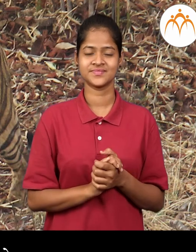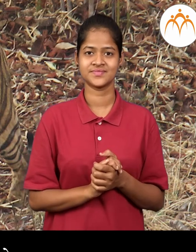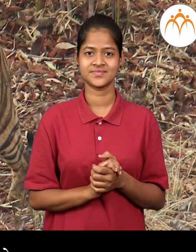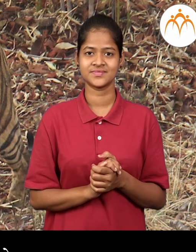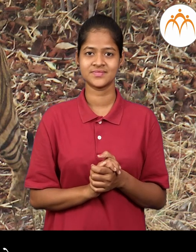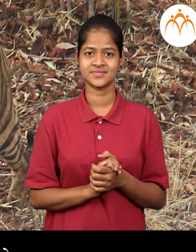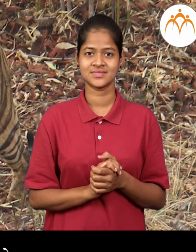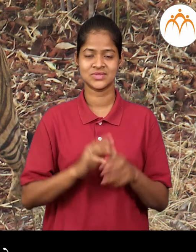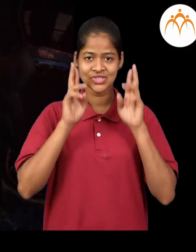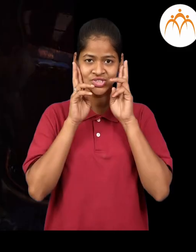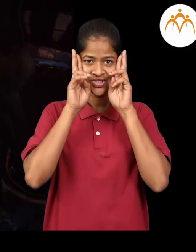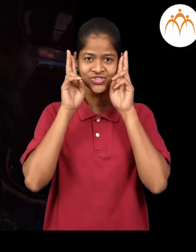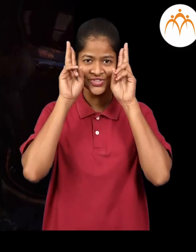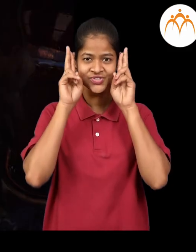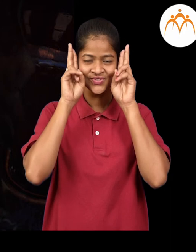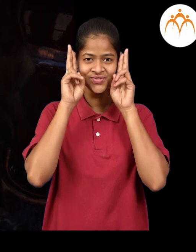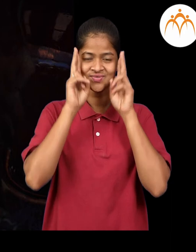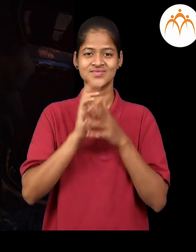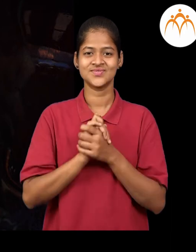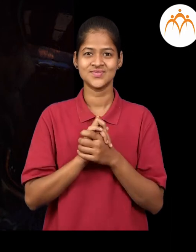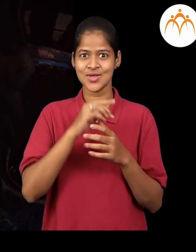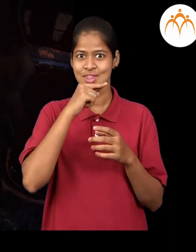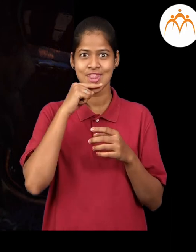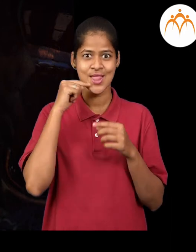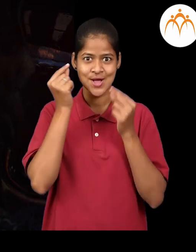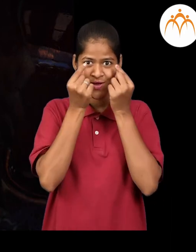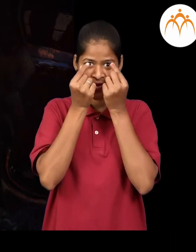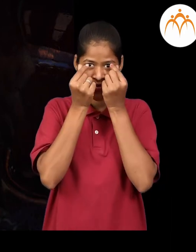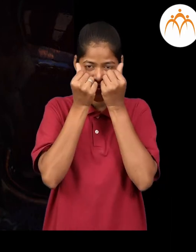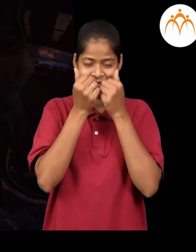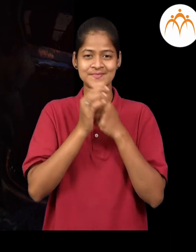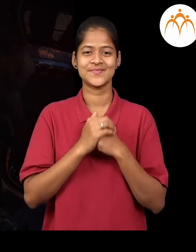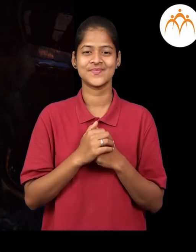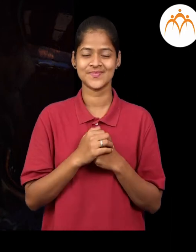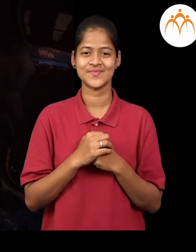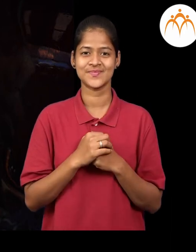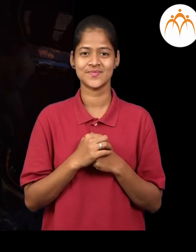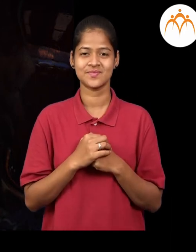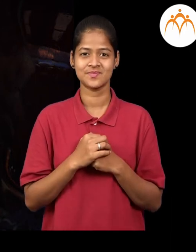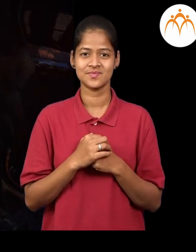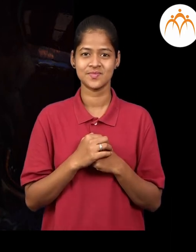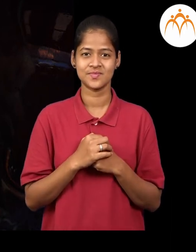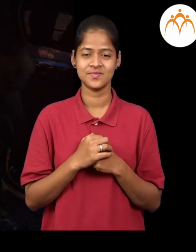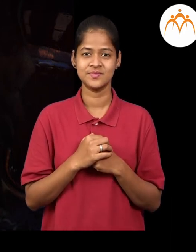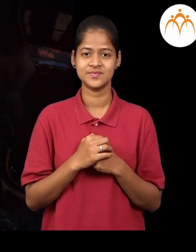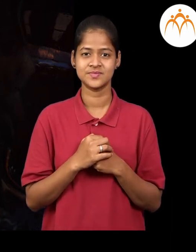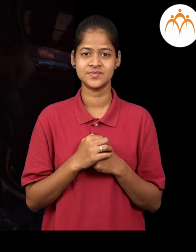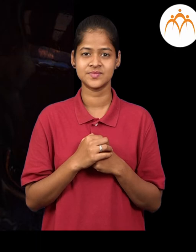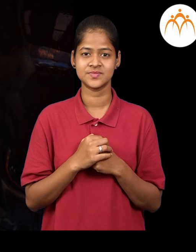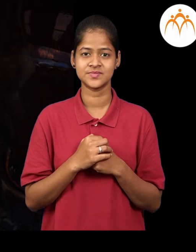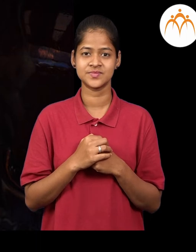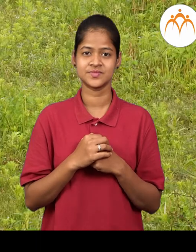ससा सशाचे डोले लाल असतात